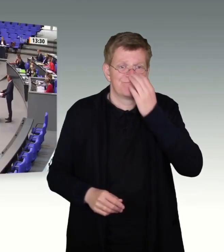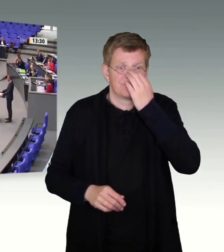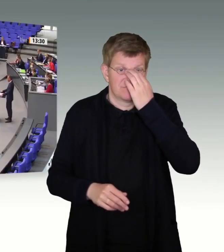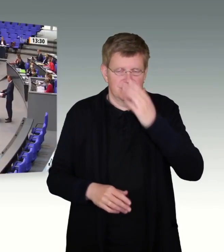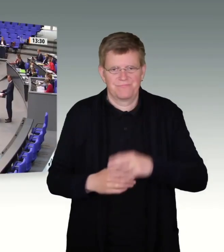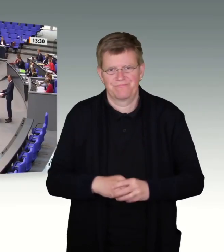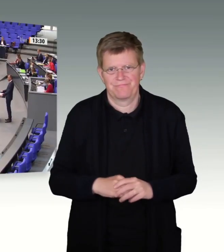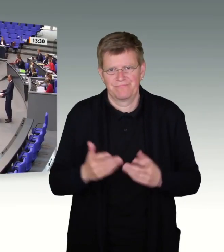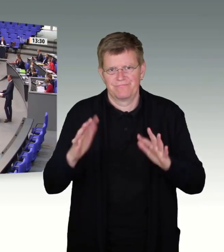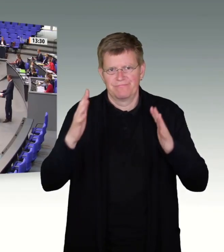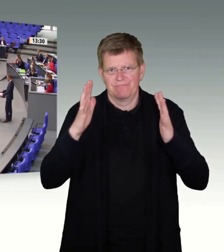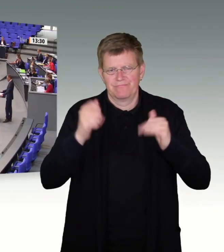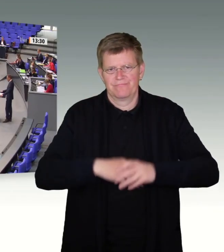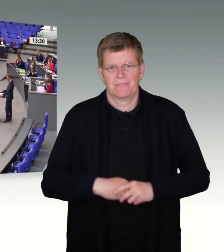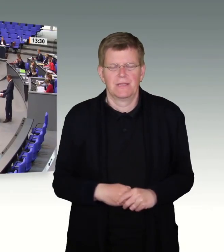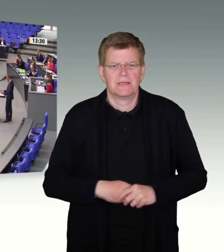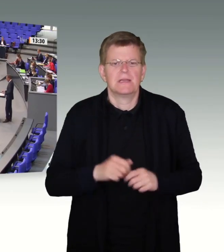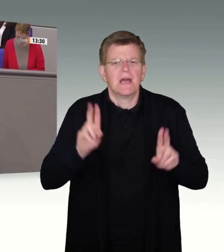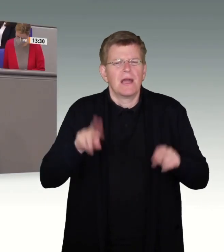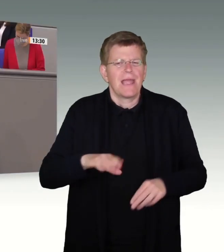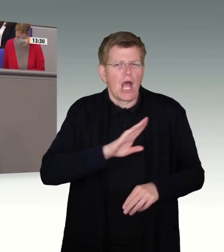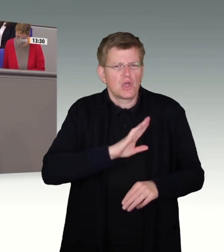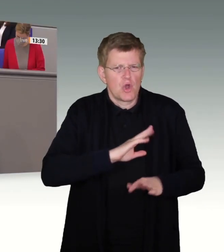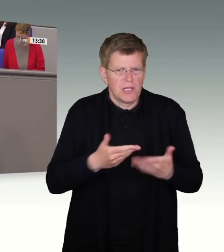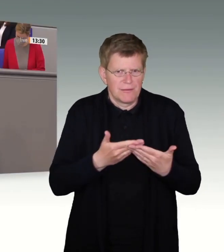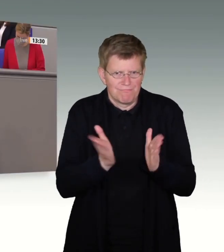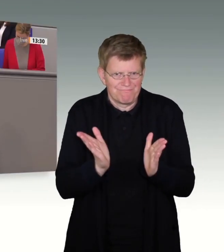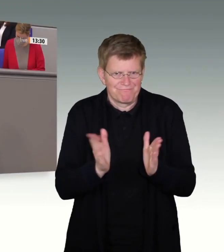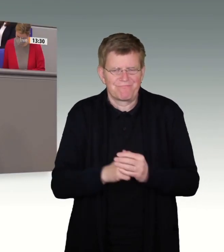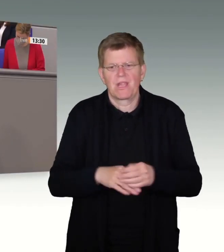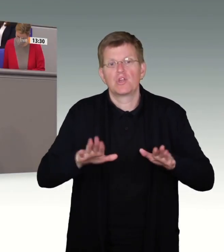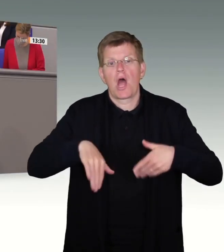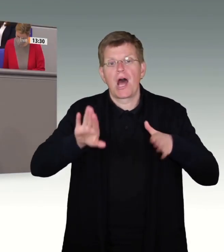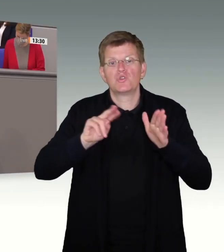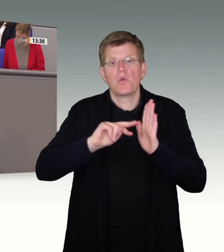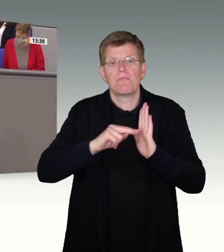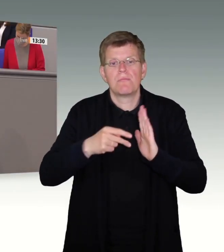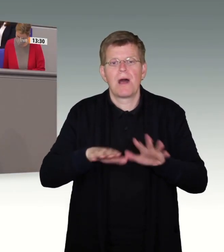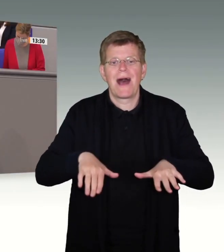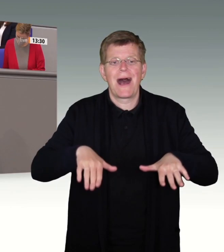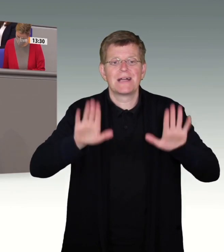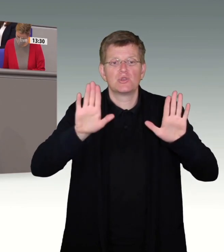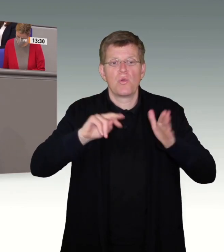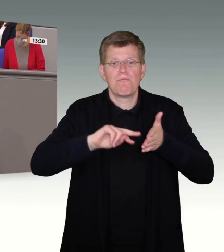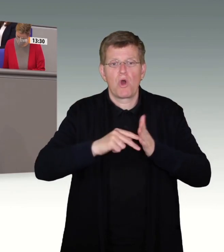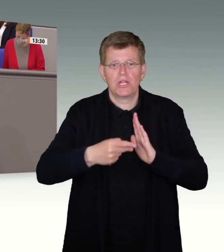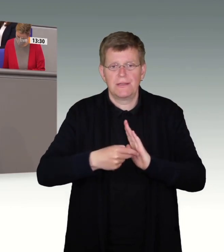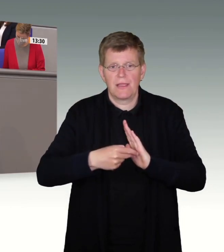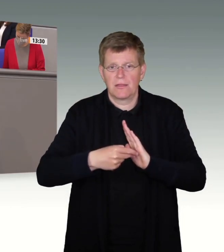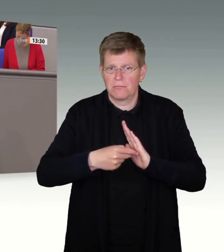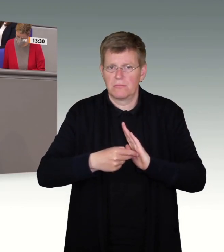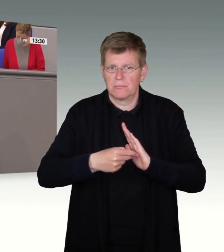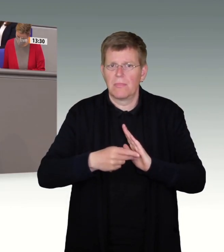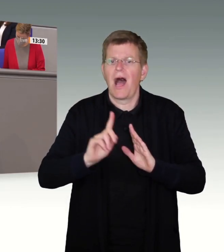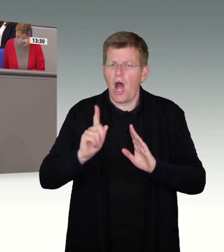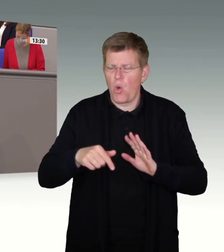Meine sehr geehrten Kolleginnen und Kollegen, zu einer gewissenhaften Asylpolitik gehören Abschiebungen schlicht und ergreifend dazu. Nur so können wir